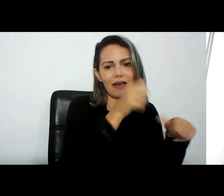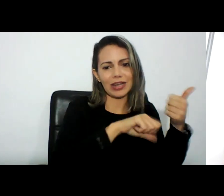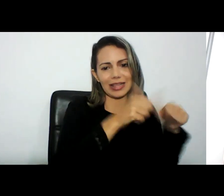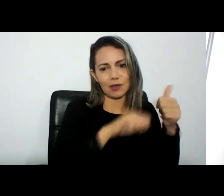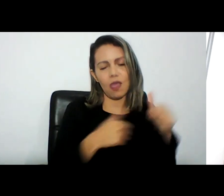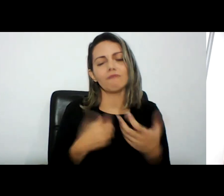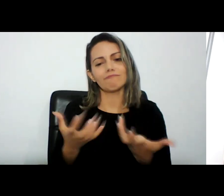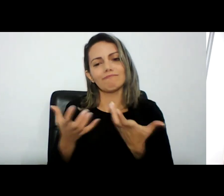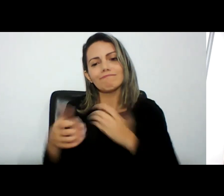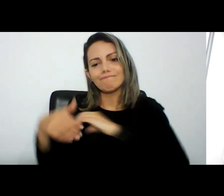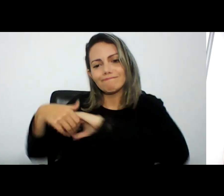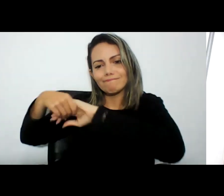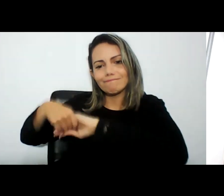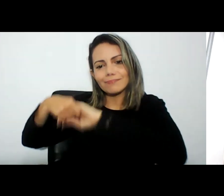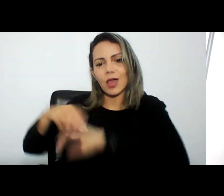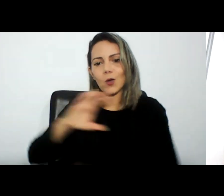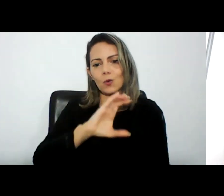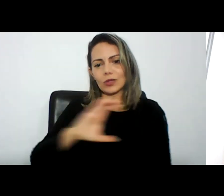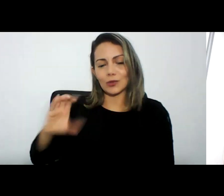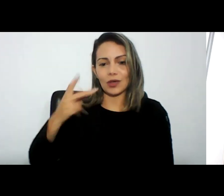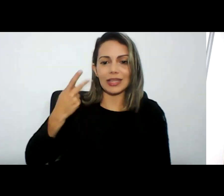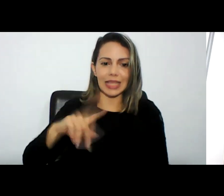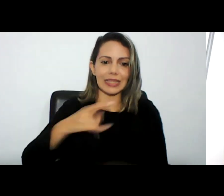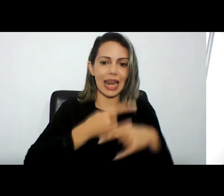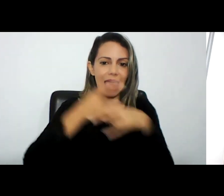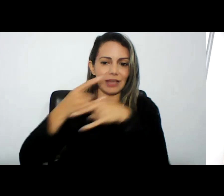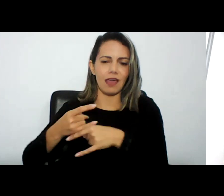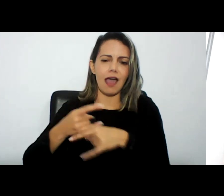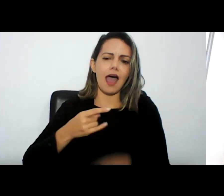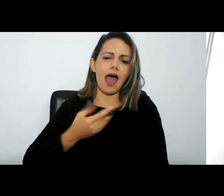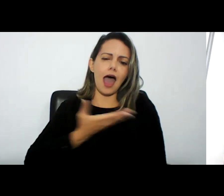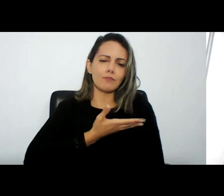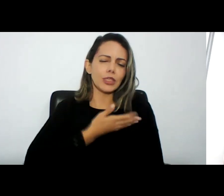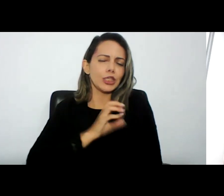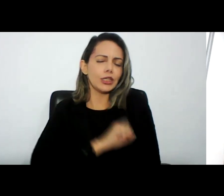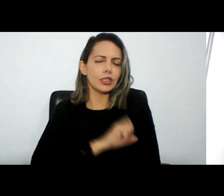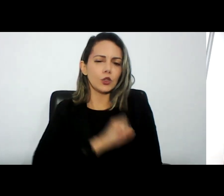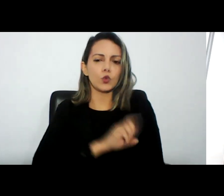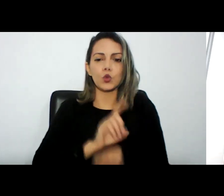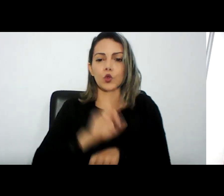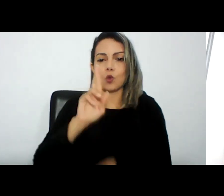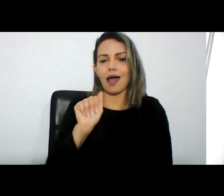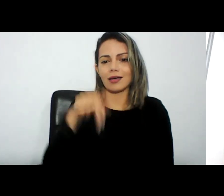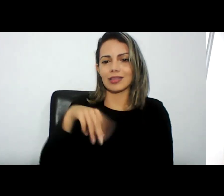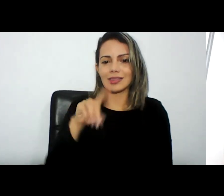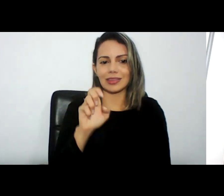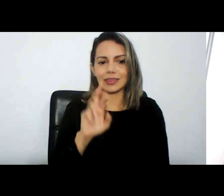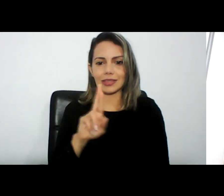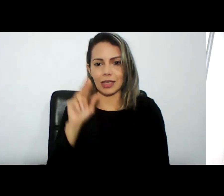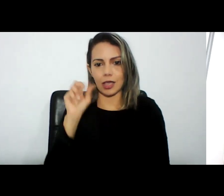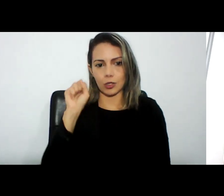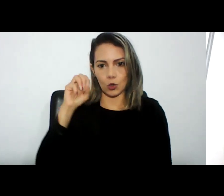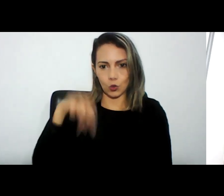coordenadores desse evento meu querido amigo doutor Anderson doutor Cavanema e